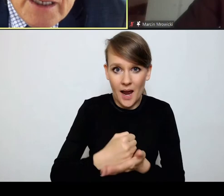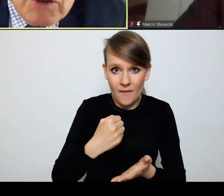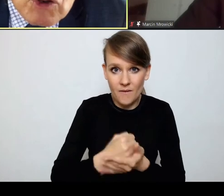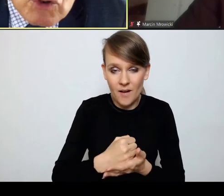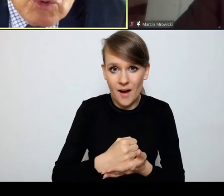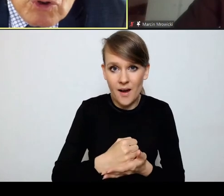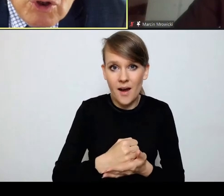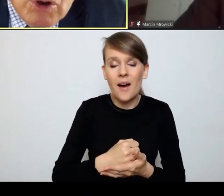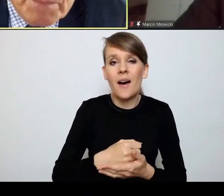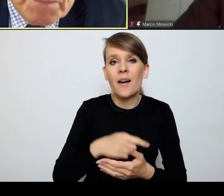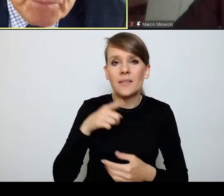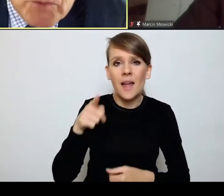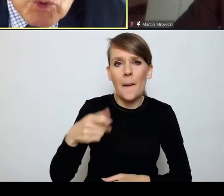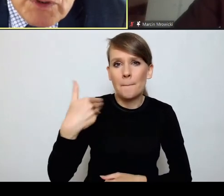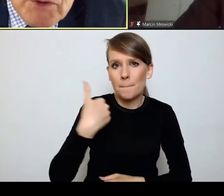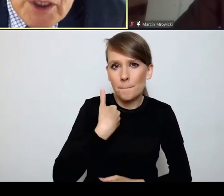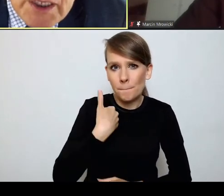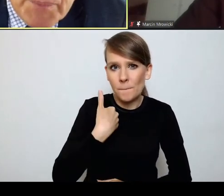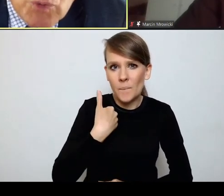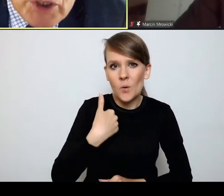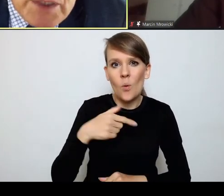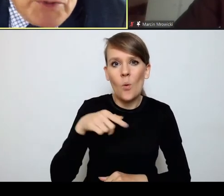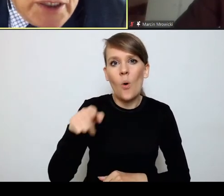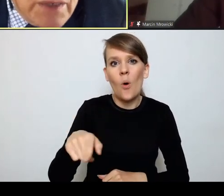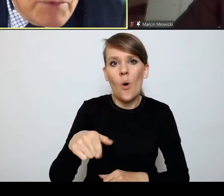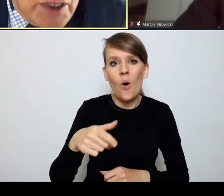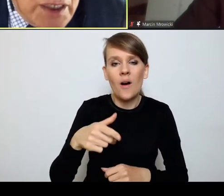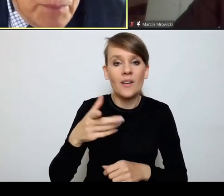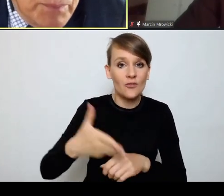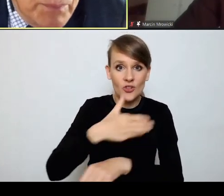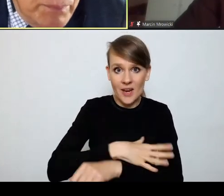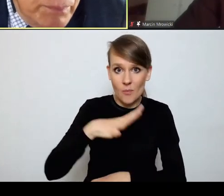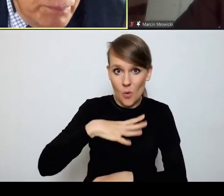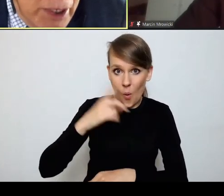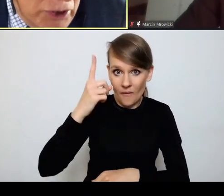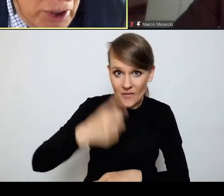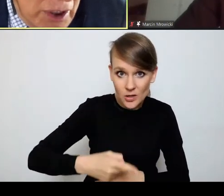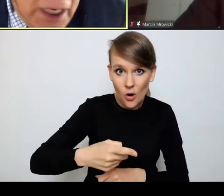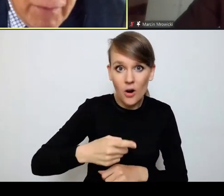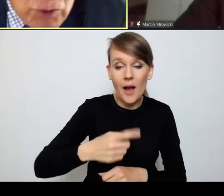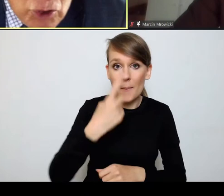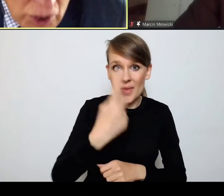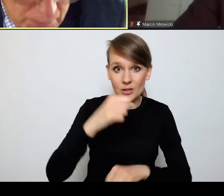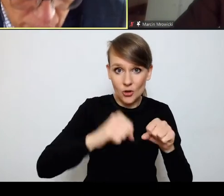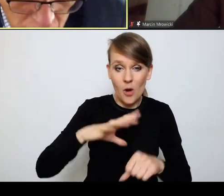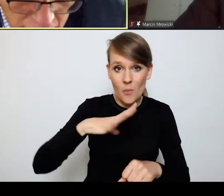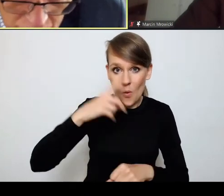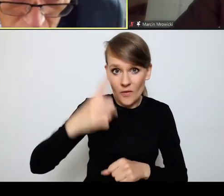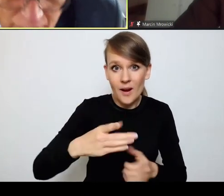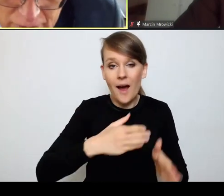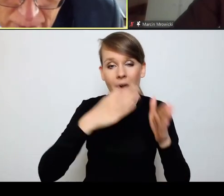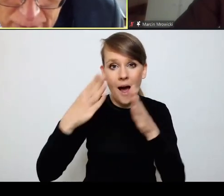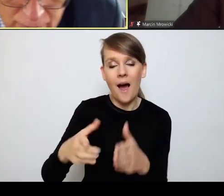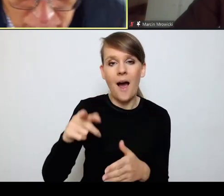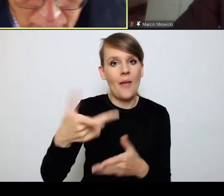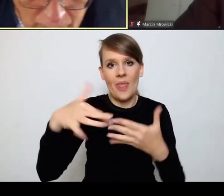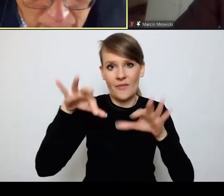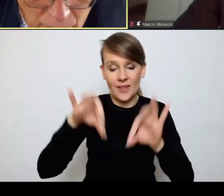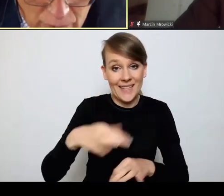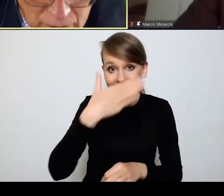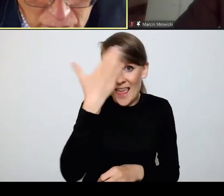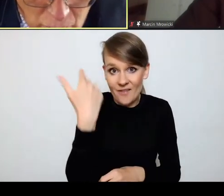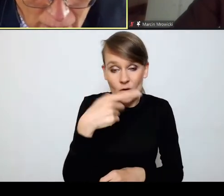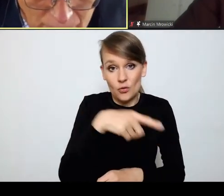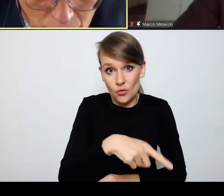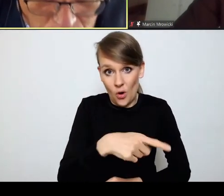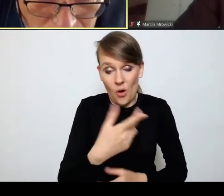gdzie doszło do uniwnienia po uprzednim wskazaniem instancji pierwszej. Nie wiem, czy to jest pomyłka sądowa, czy pan to kwalifikuje jako